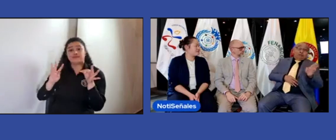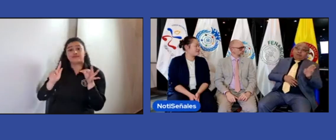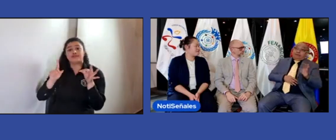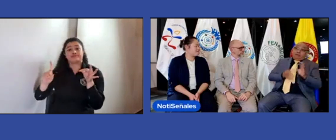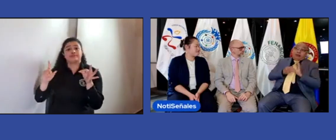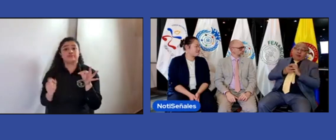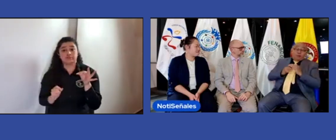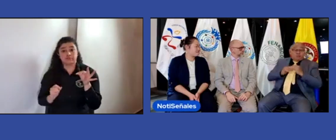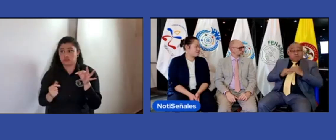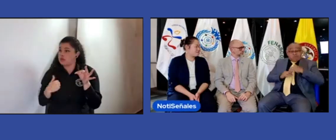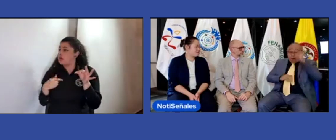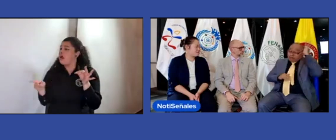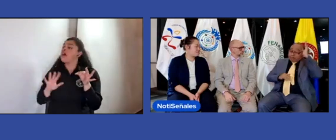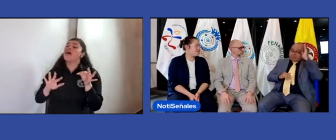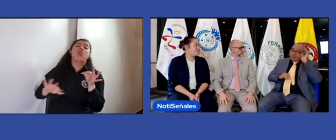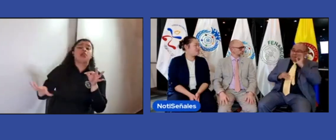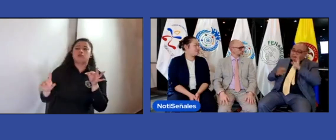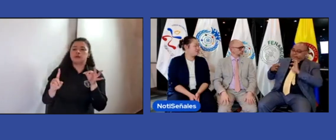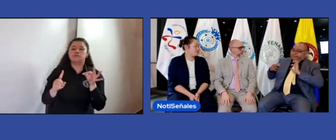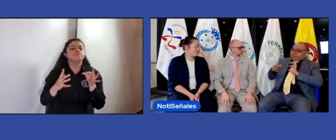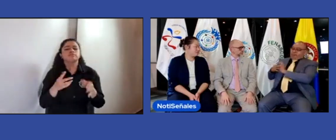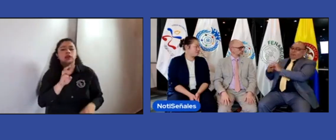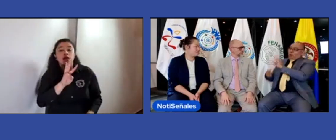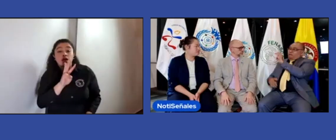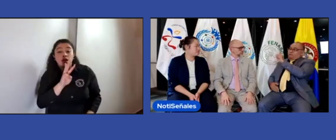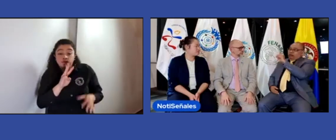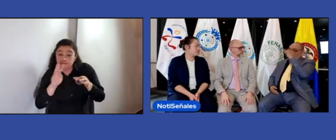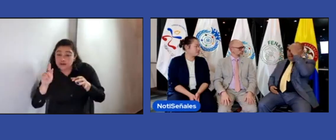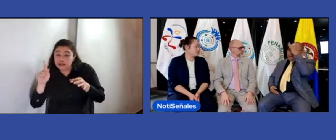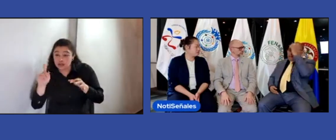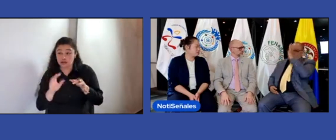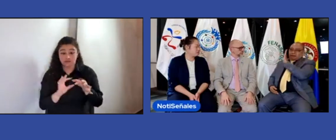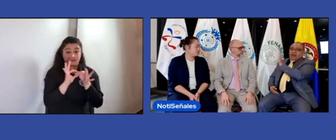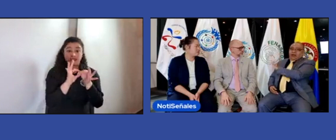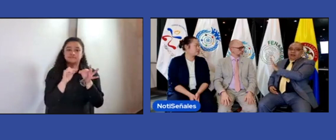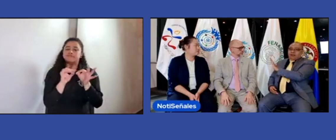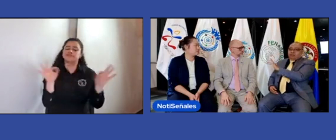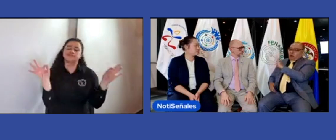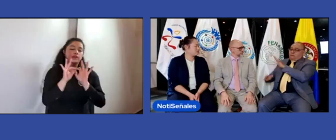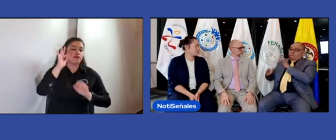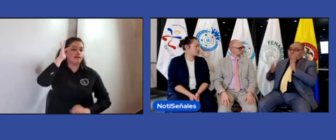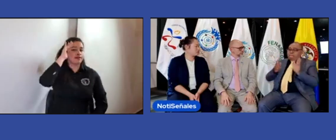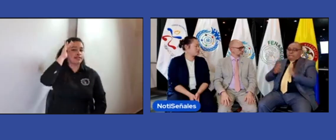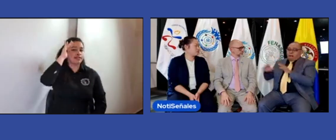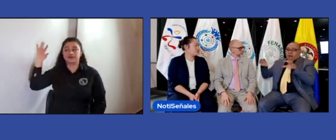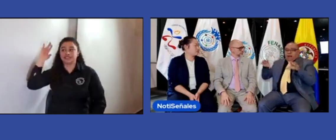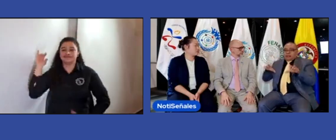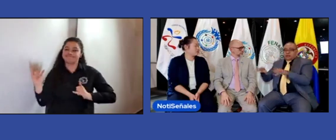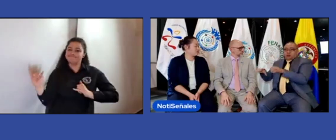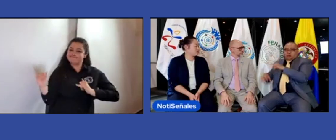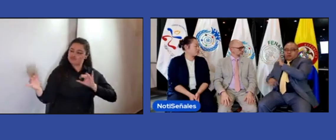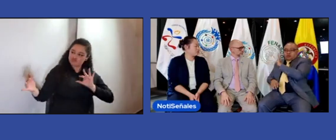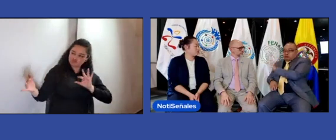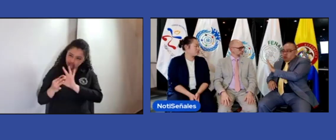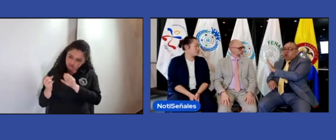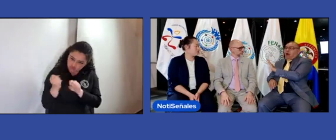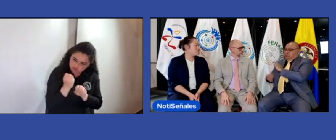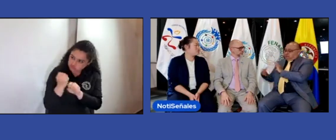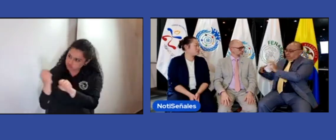nosotros como FENASCOL siempre hemos trabajado de la mano con la filosofía de la WFD con sus planes de acción